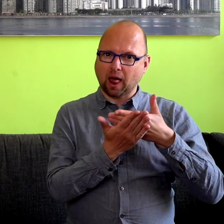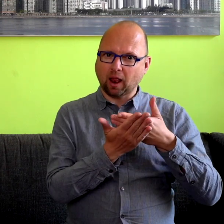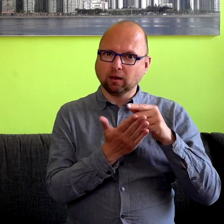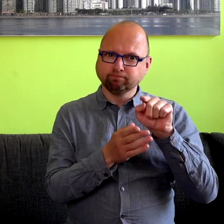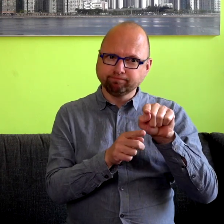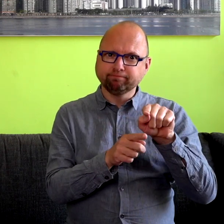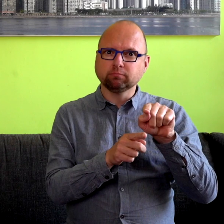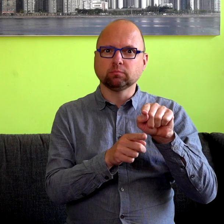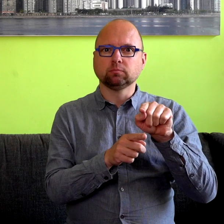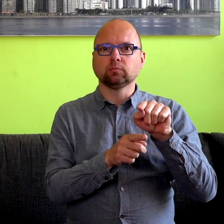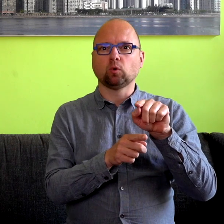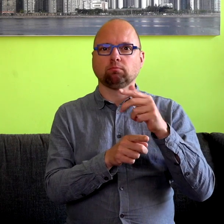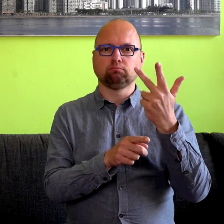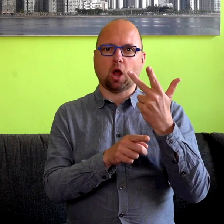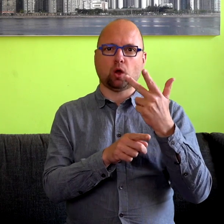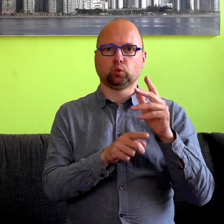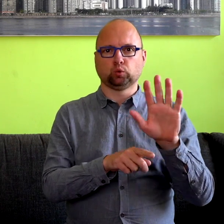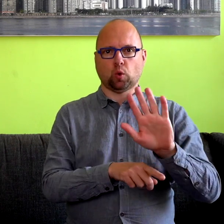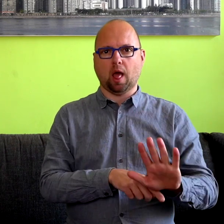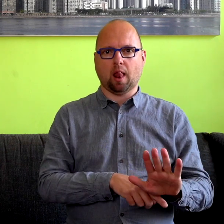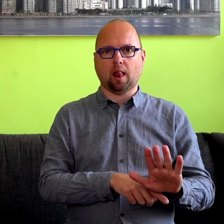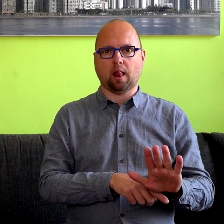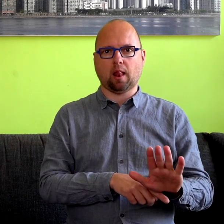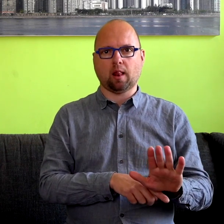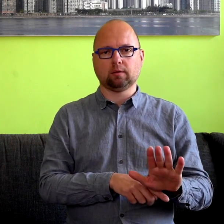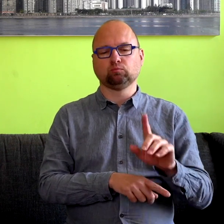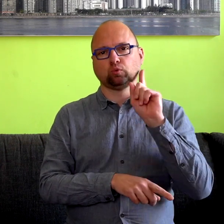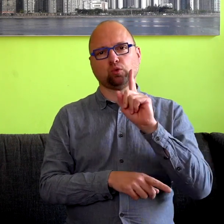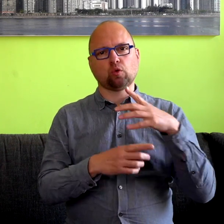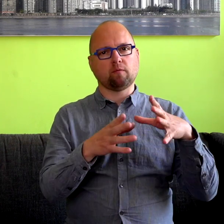en dat is iets waar die dove gemeenschap in Nederland zich al heel lang hard voor heeft gemaakt.